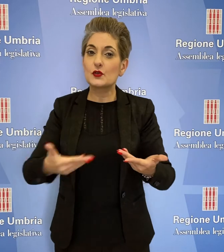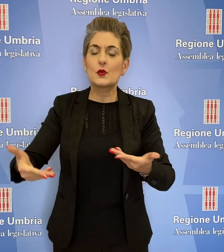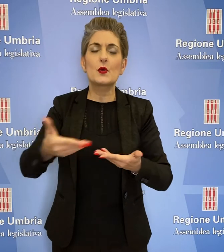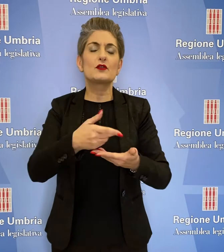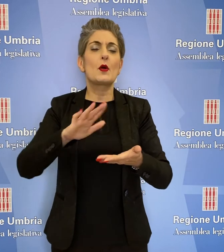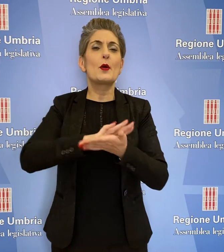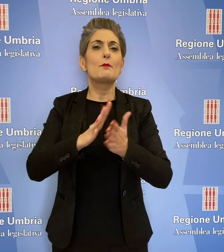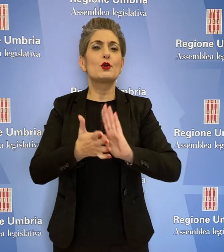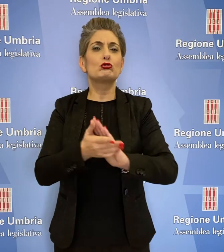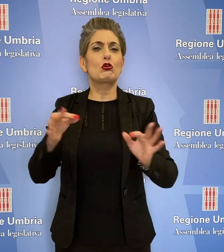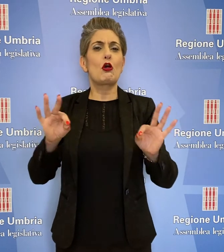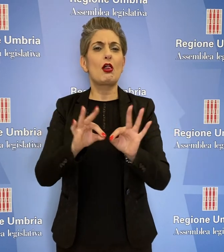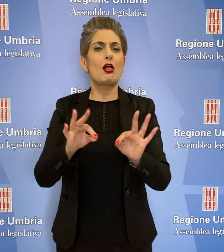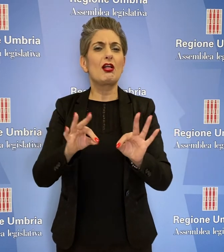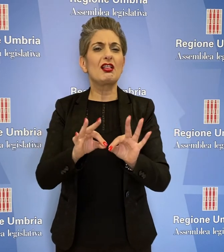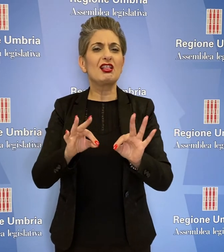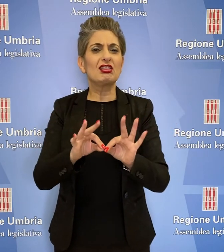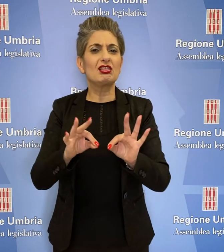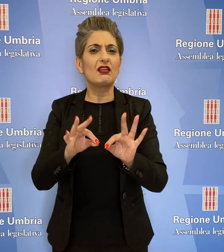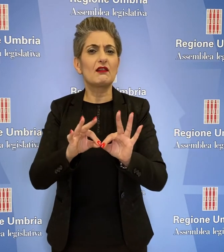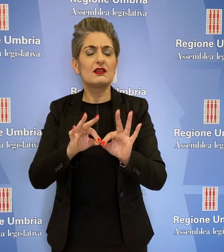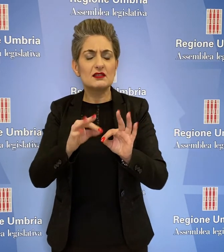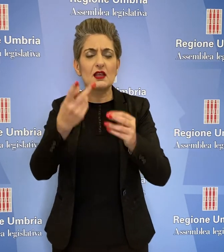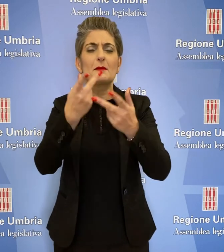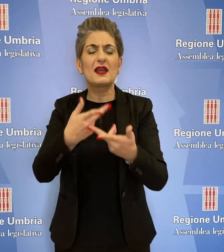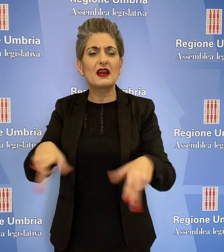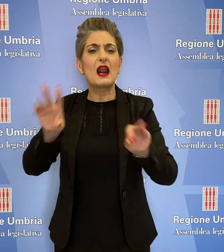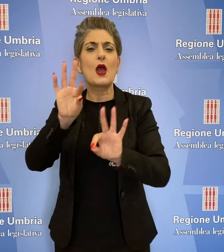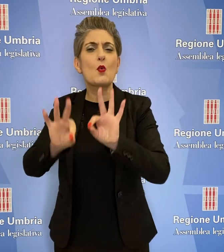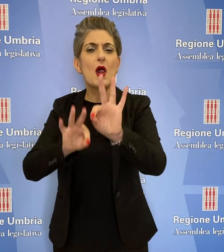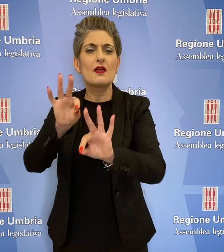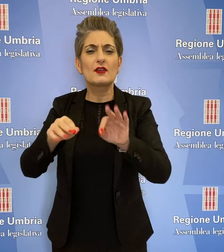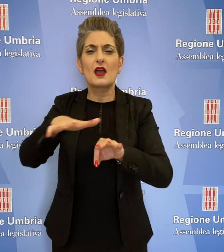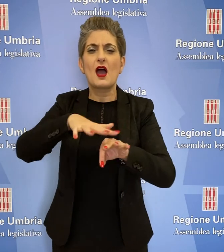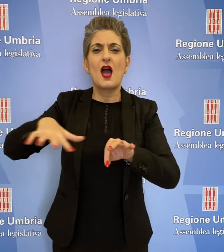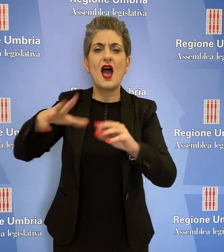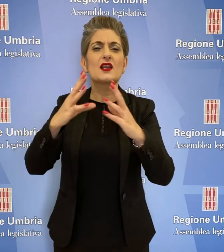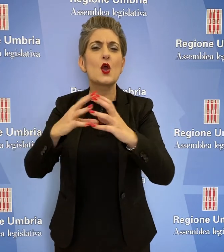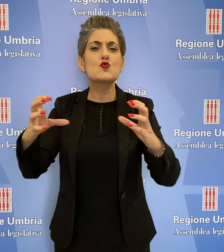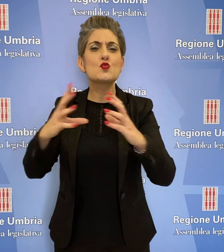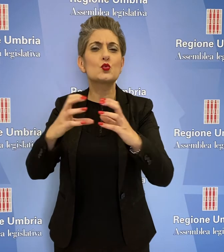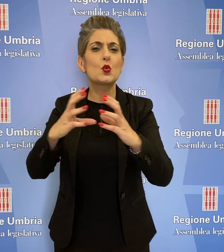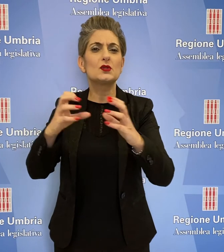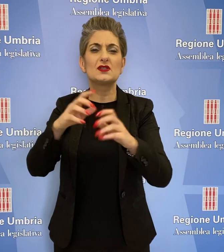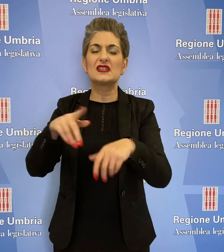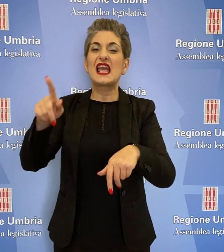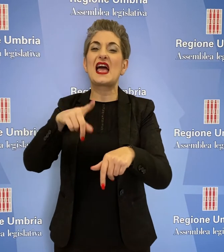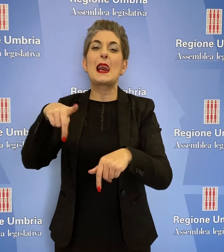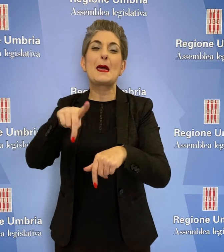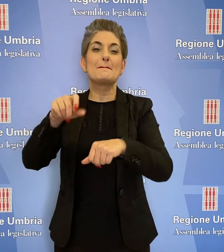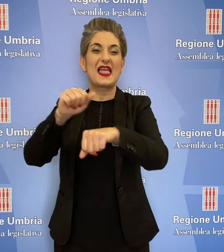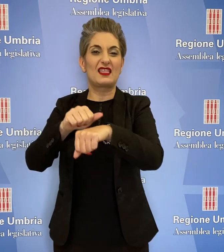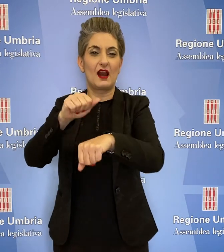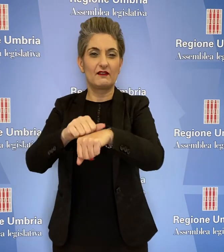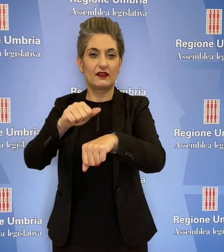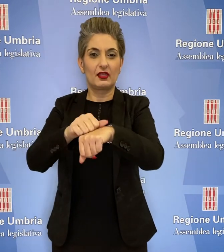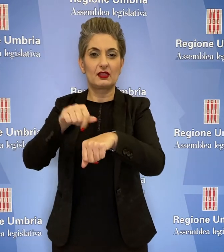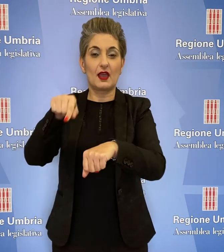protocollo di intesa sulla riqualificazione dell'area industriale di Pietrafitta a Perugia.